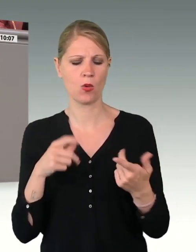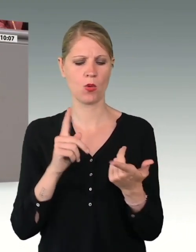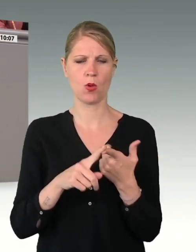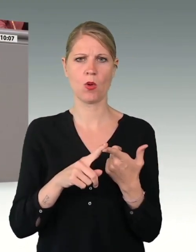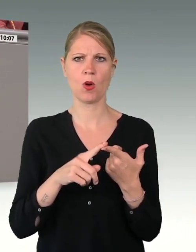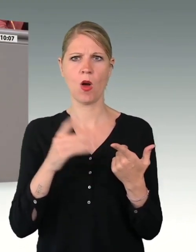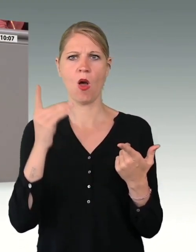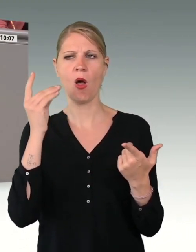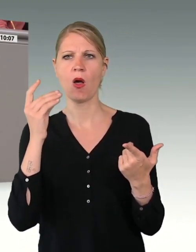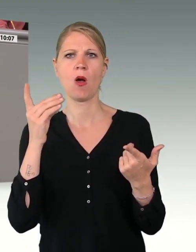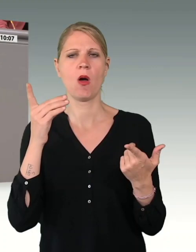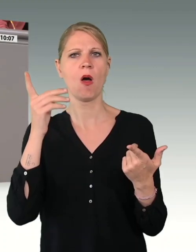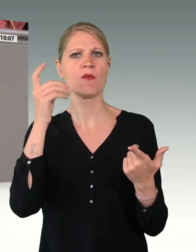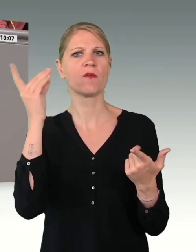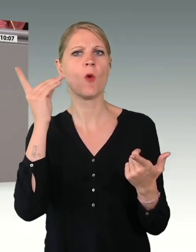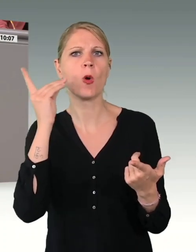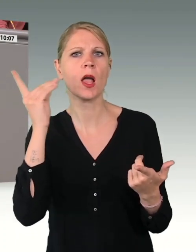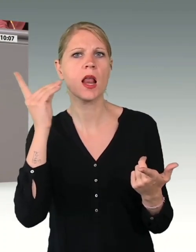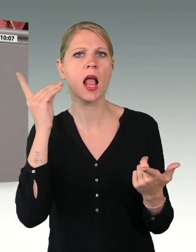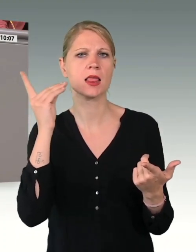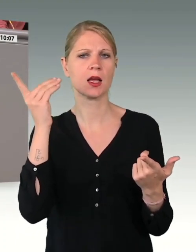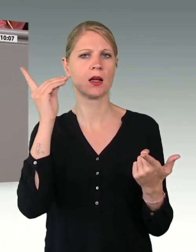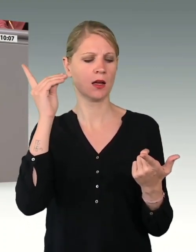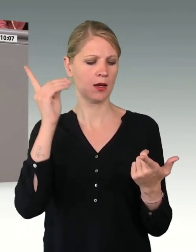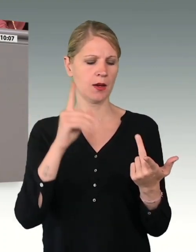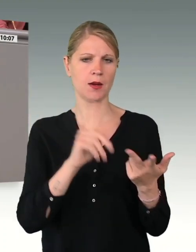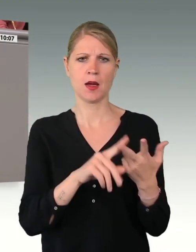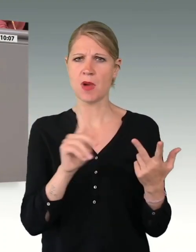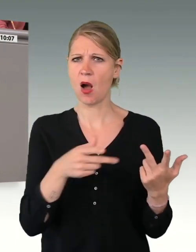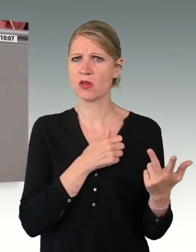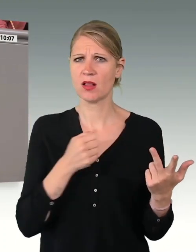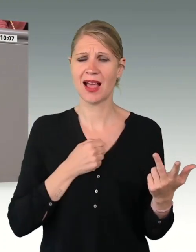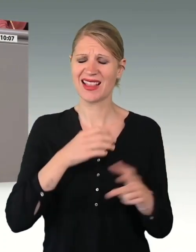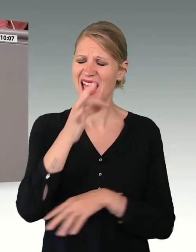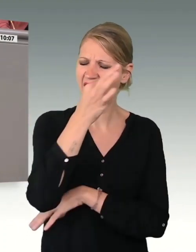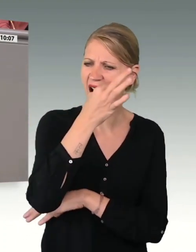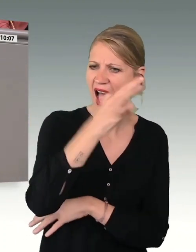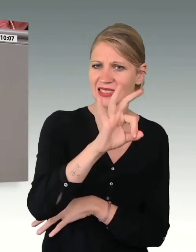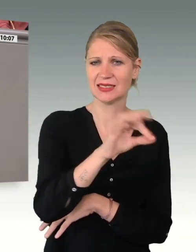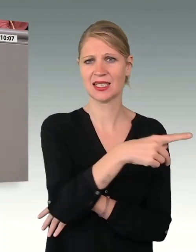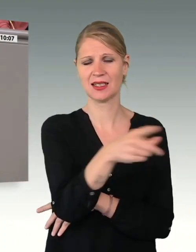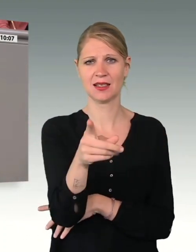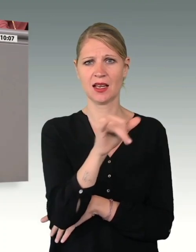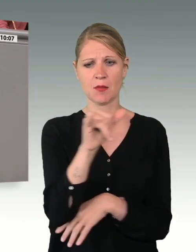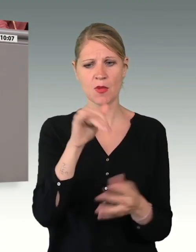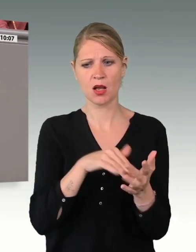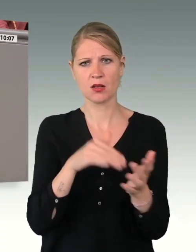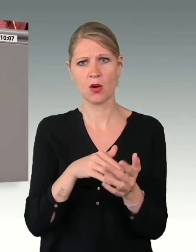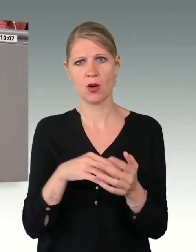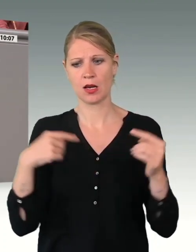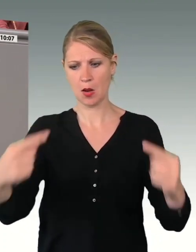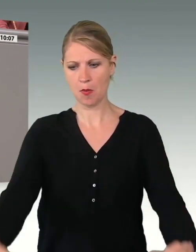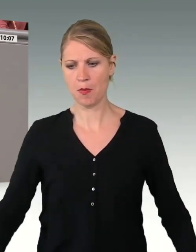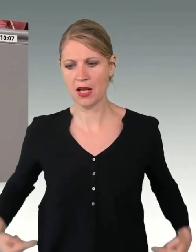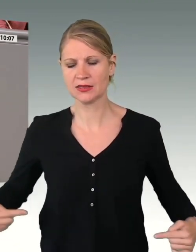Funkgeräten, so wie aber auch, dass unsere Soldaten nach wie vor die Einzigen sind, die in gepanzerten Fahrzeugen mit